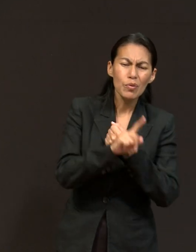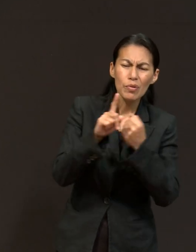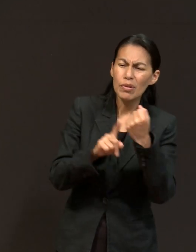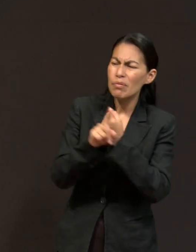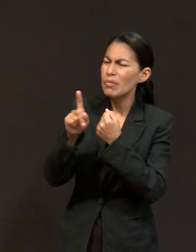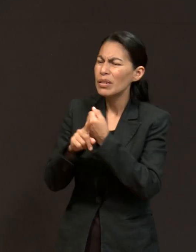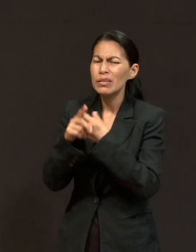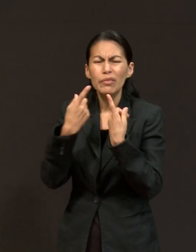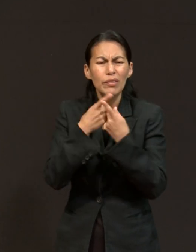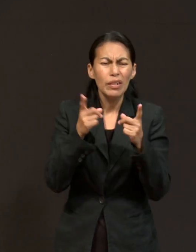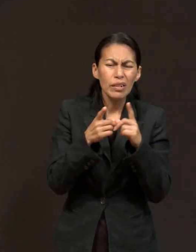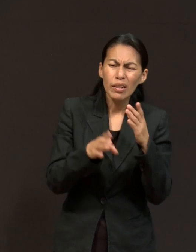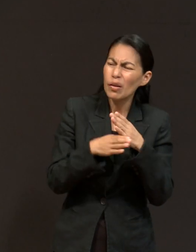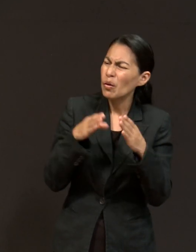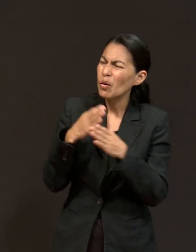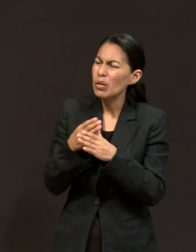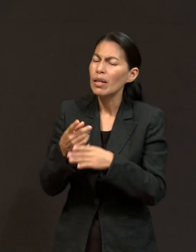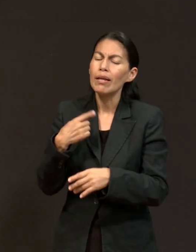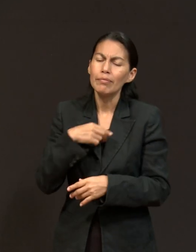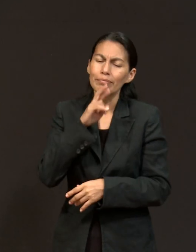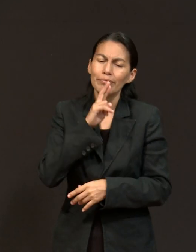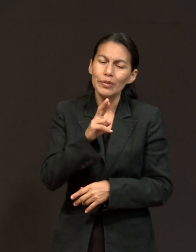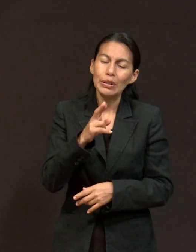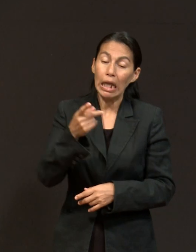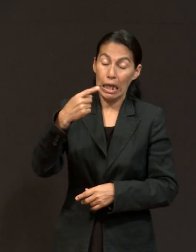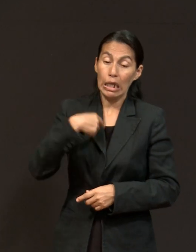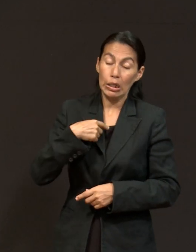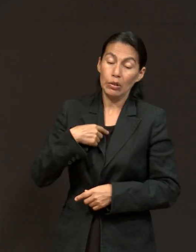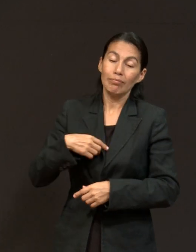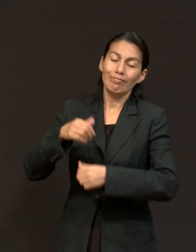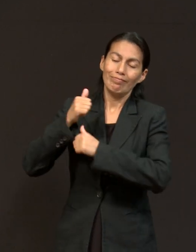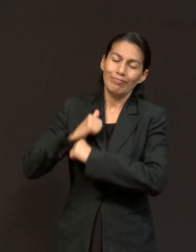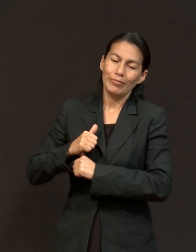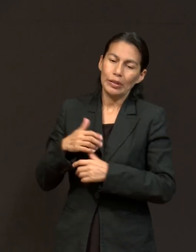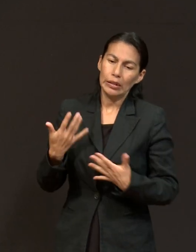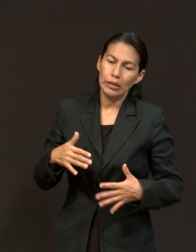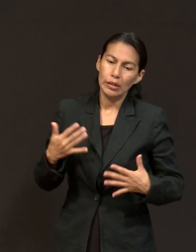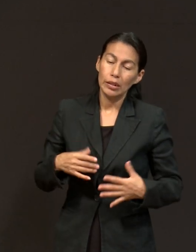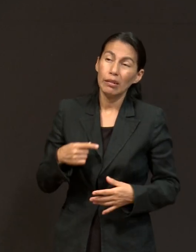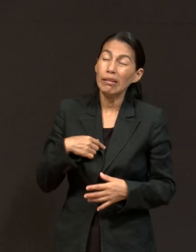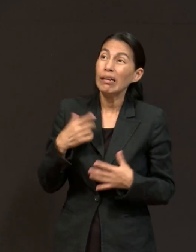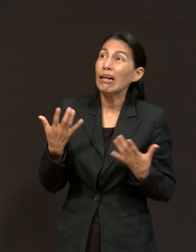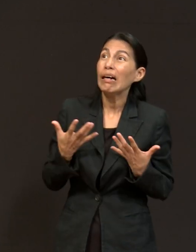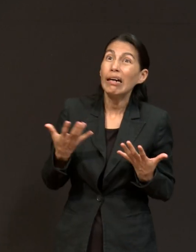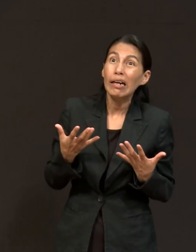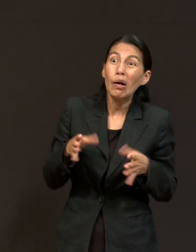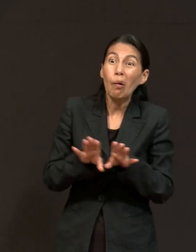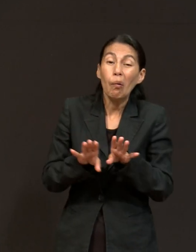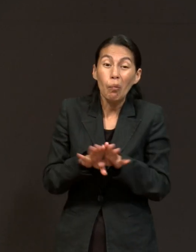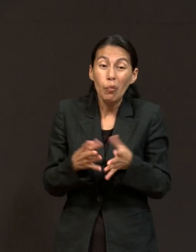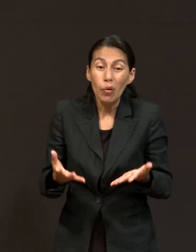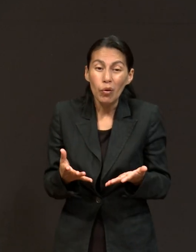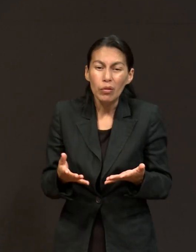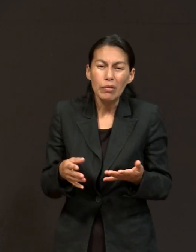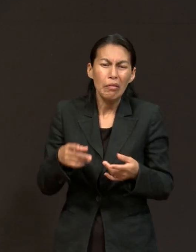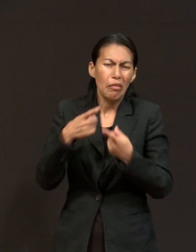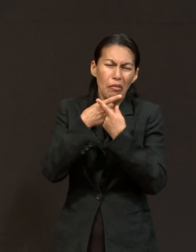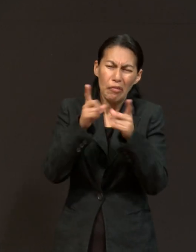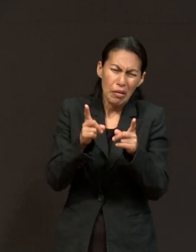que se van presentando. Y es ahí donde a veces yo me preguntaba, bueno, ¿y cómo le hago? Y ya tenía varios veranos haciéndolo,